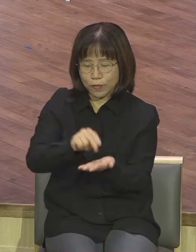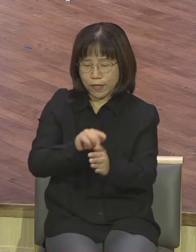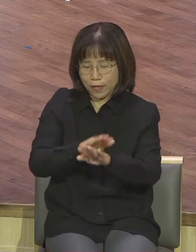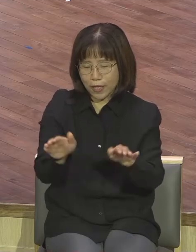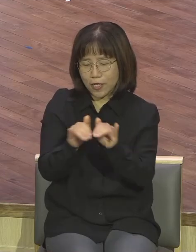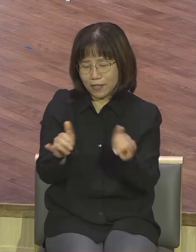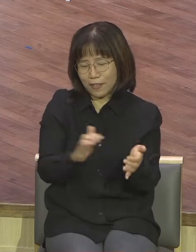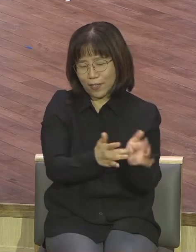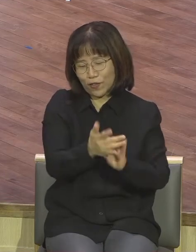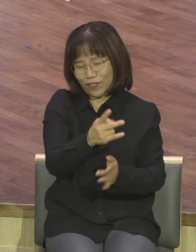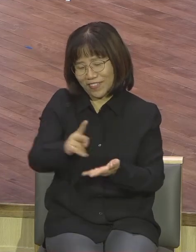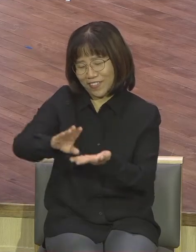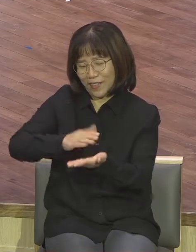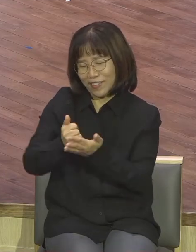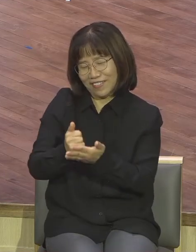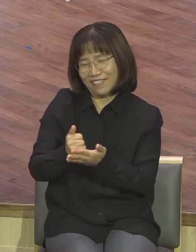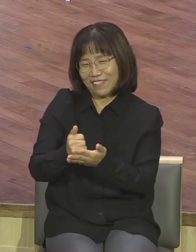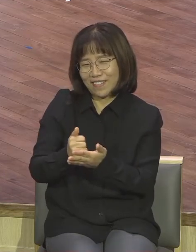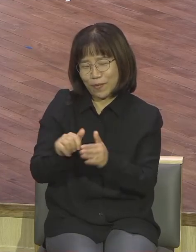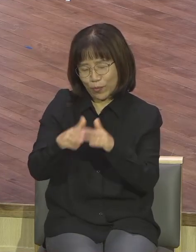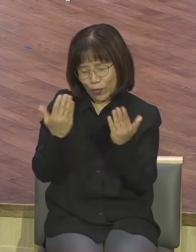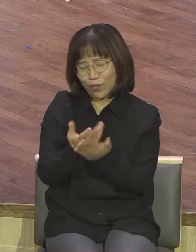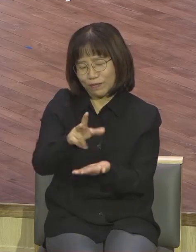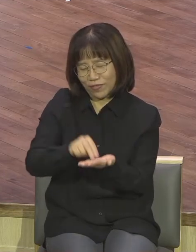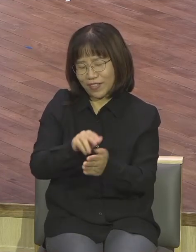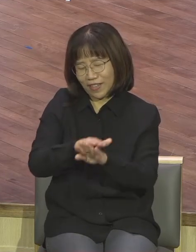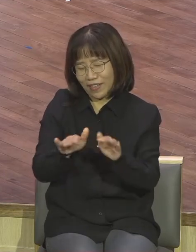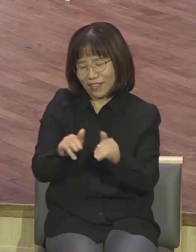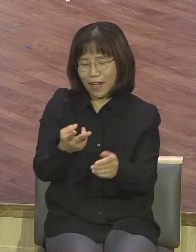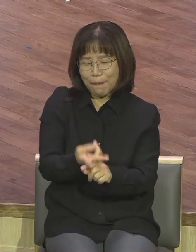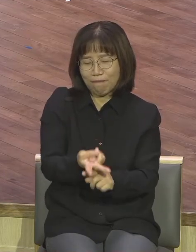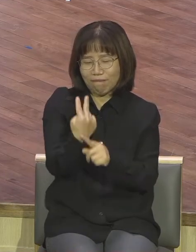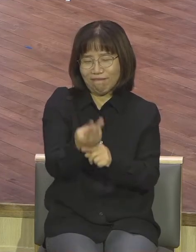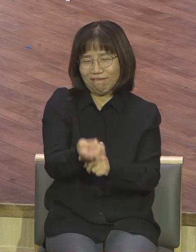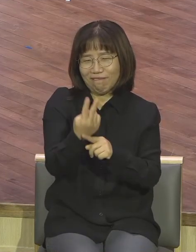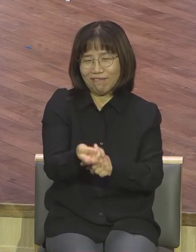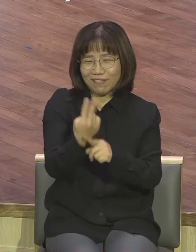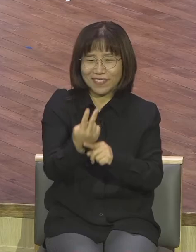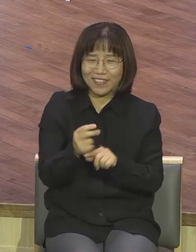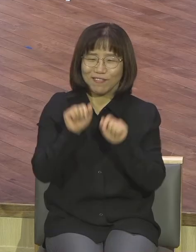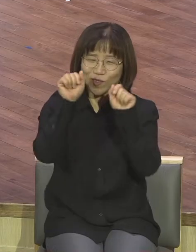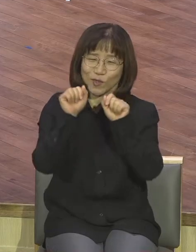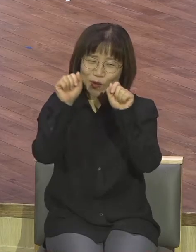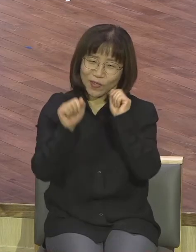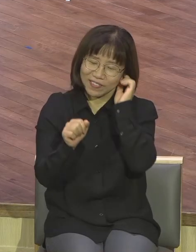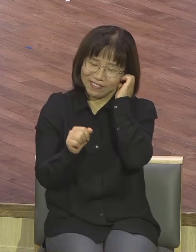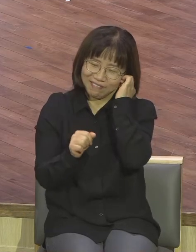예수는 그리스도 예수는 막 다리에 올리면서 계속 하고 나서 빨딱 일어납니다